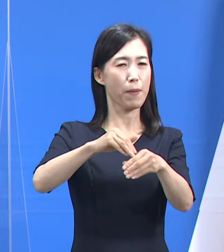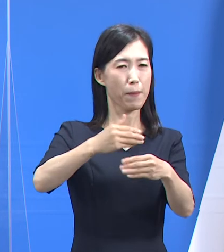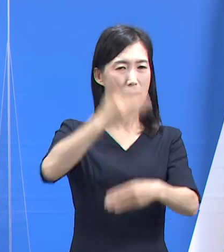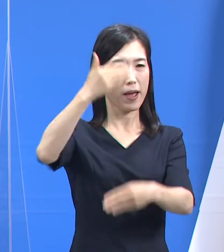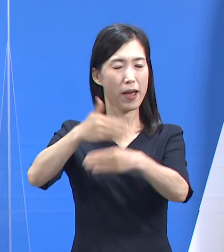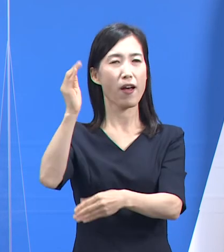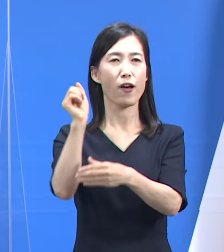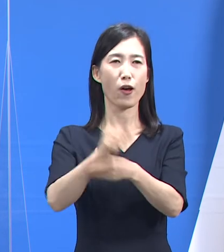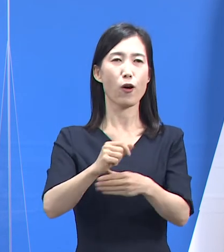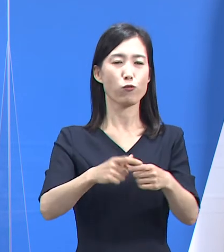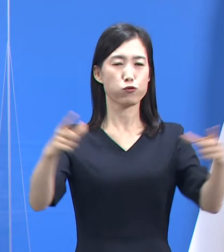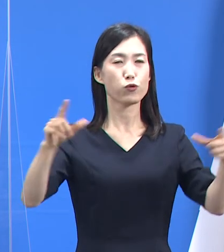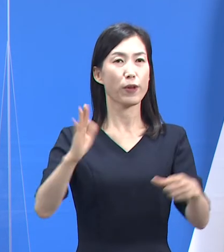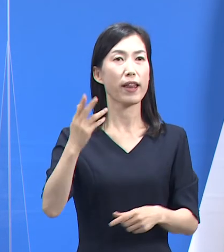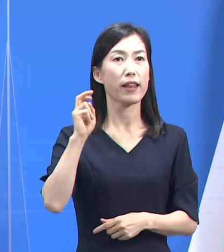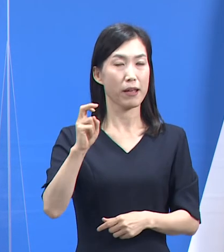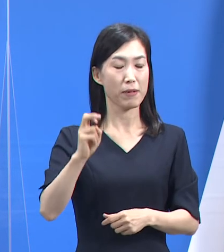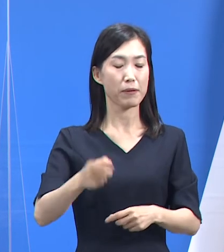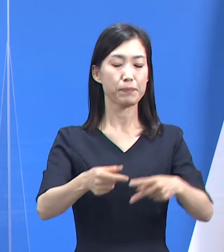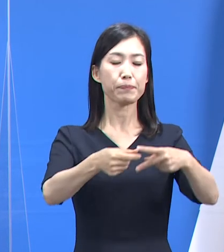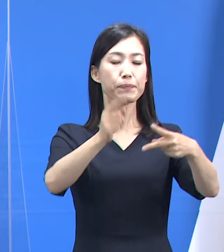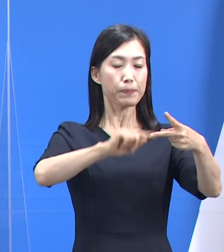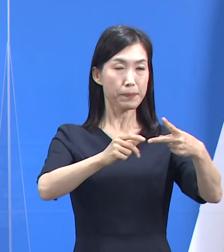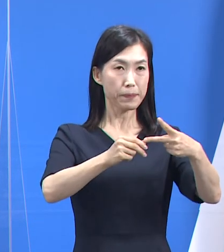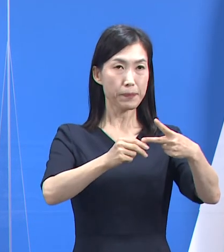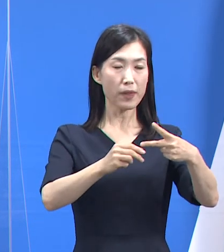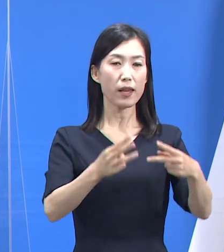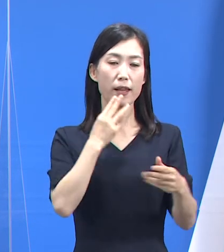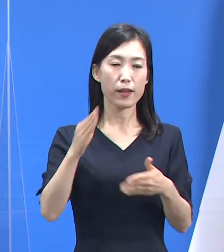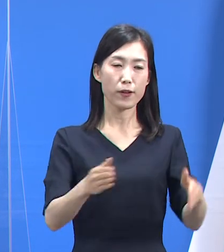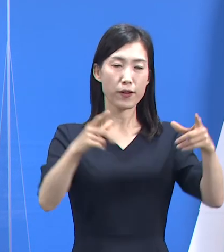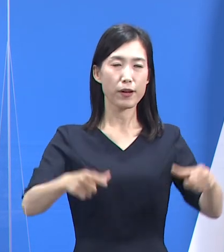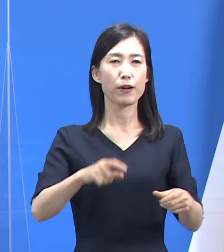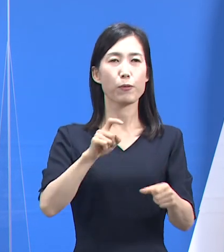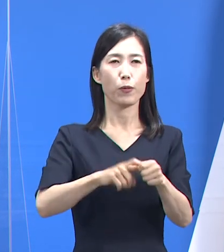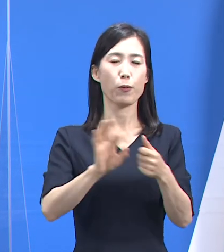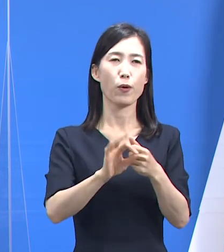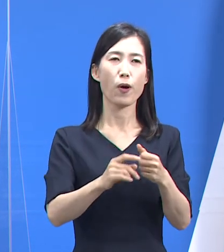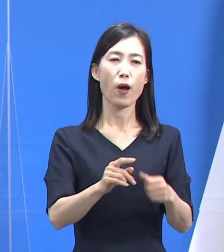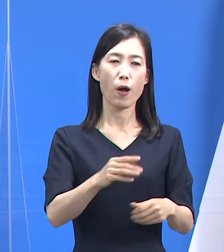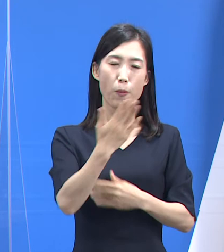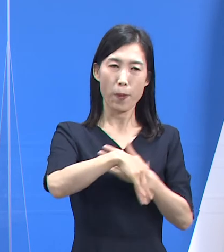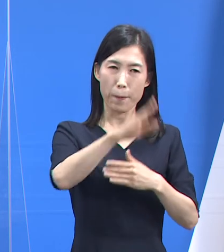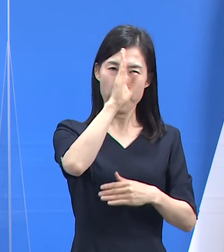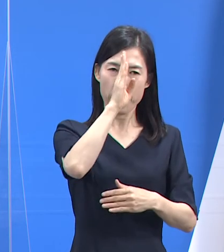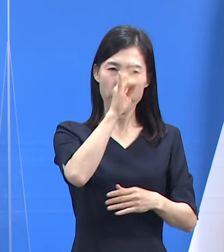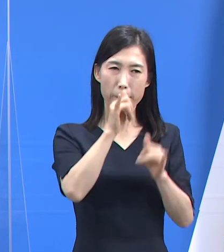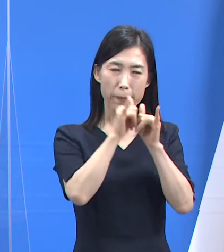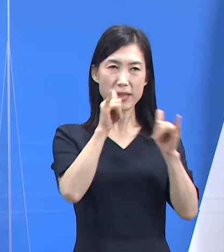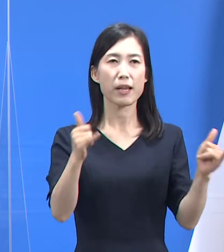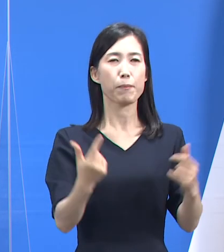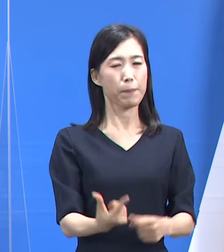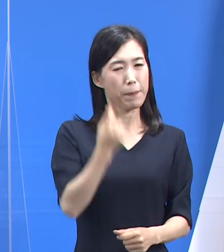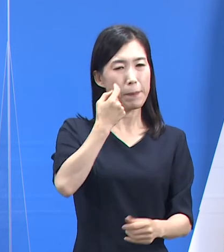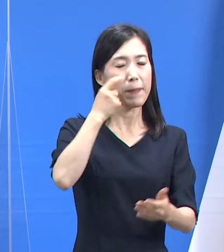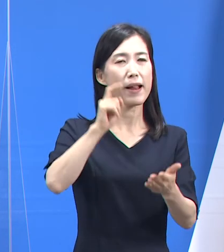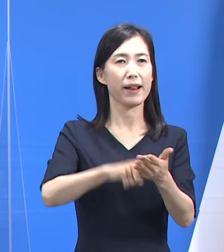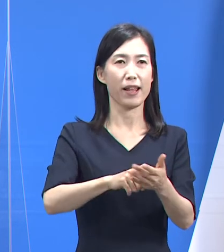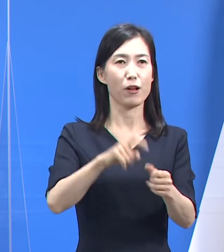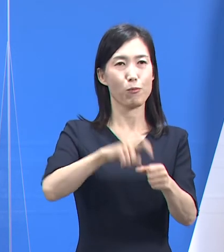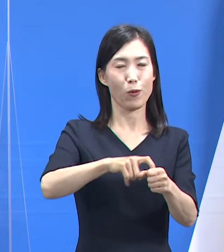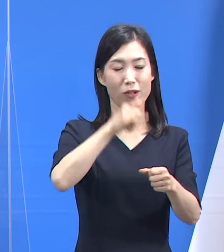도가 주력하는 두 번째 방역 정책은 유증상자 조기 발견 캠페인을 널리 확산시키는 것입니다.